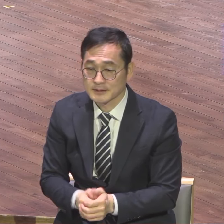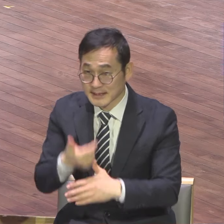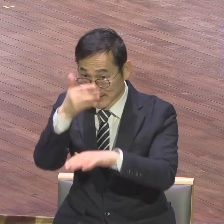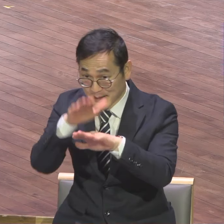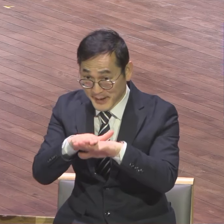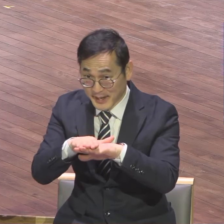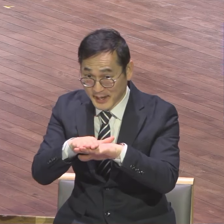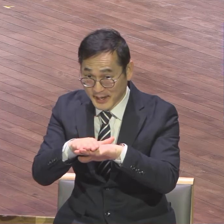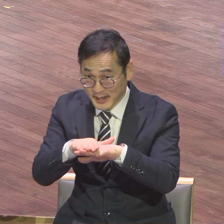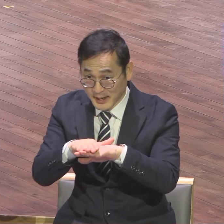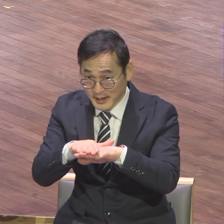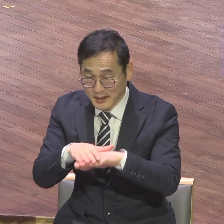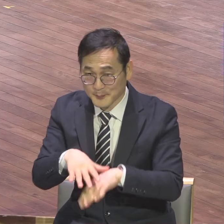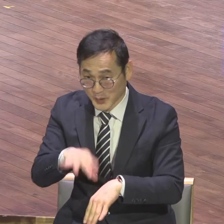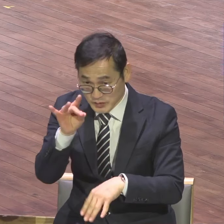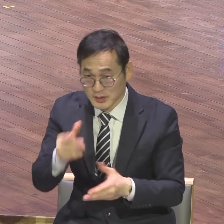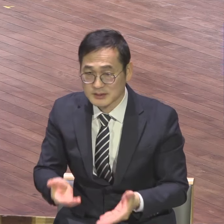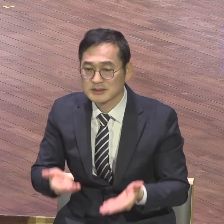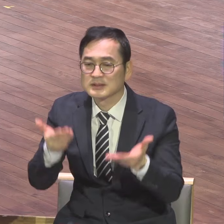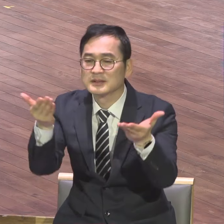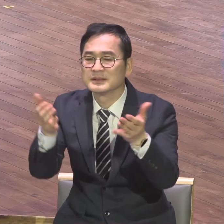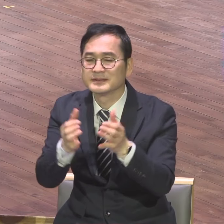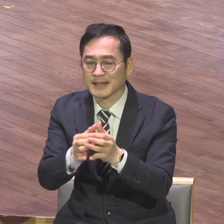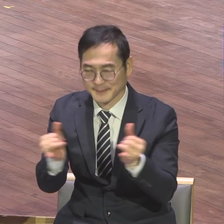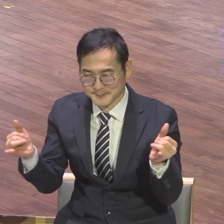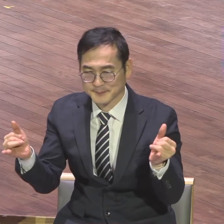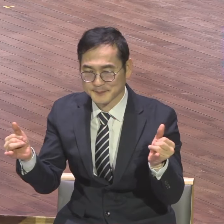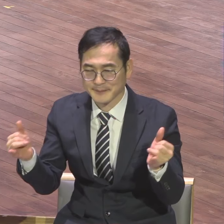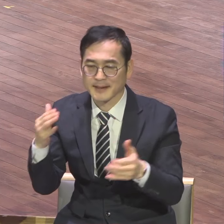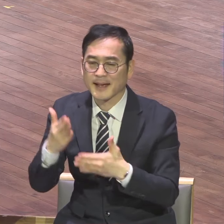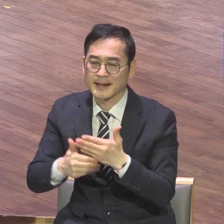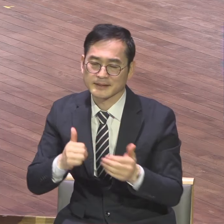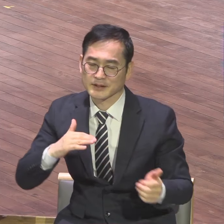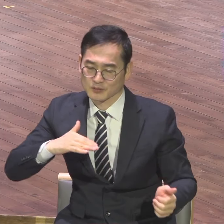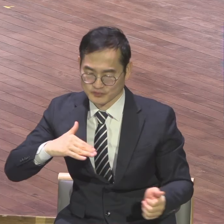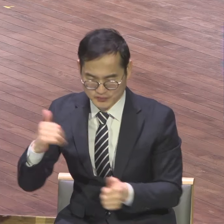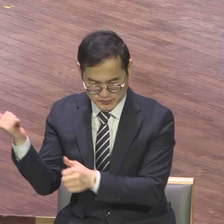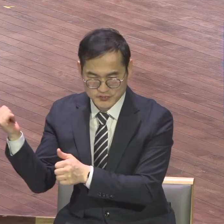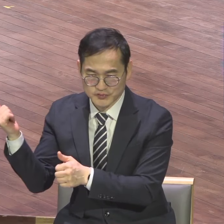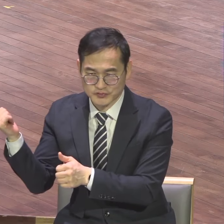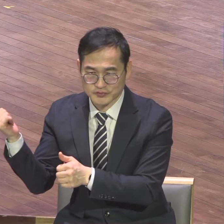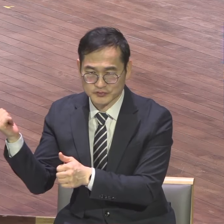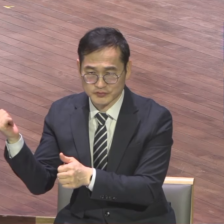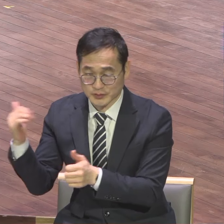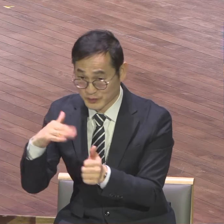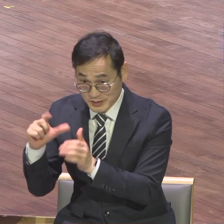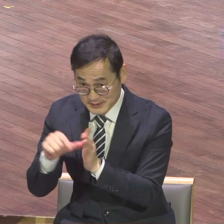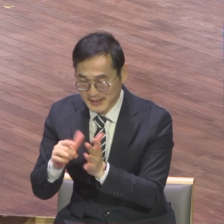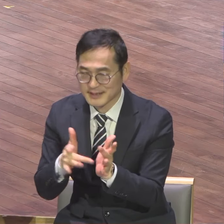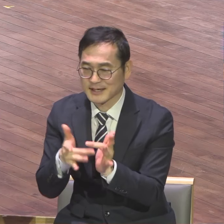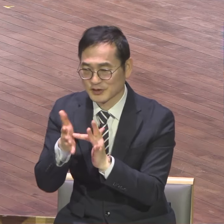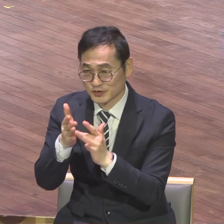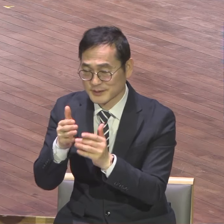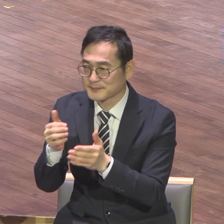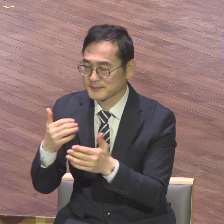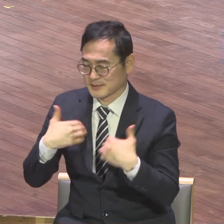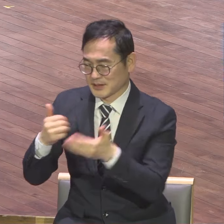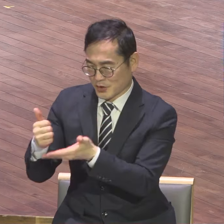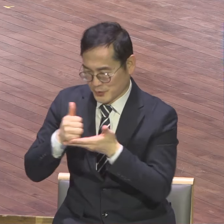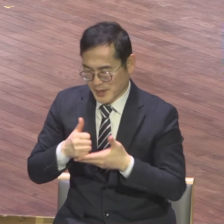예배자거든요 하나님이 예배하는 자 그 다음에 사회가 하는 거예요 예배 선고하고 나서 사회해라 예배 시간에 잡생각하고